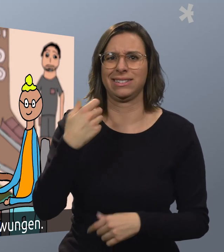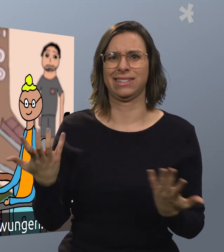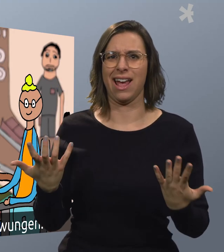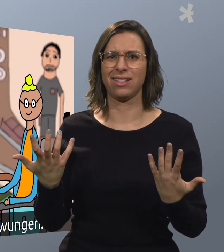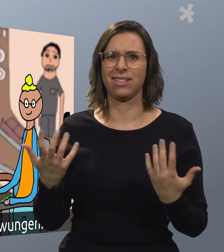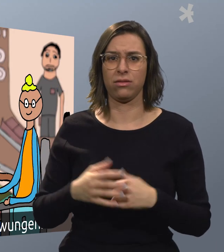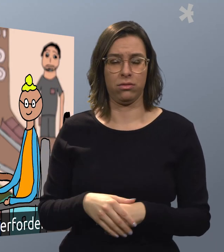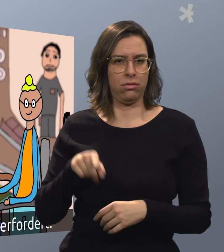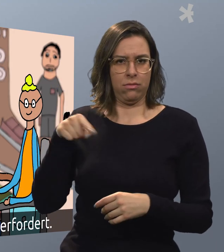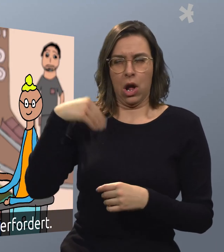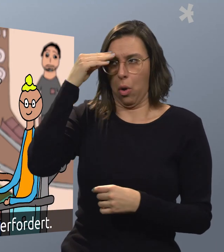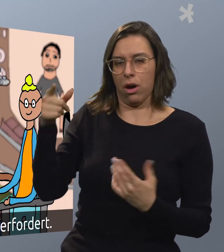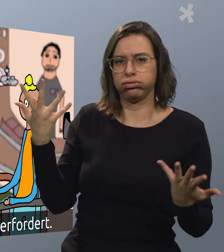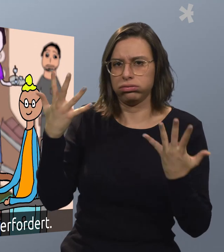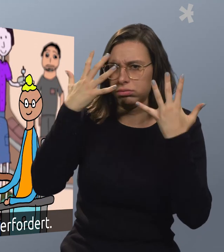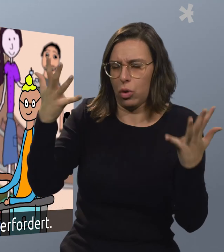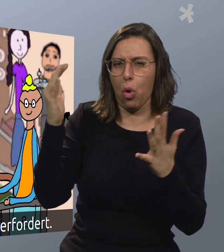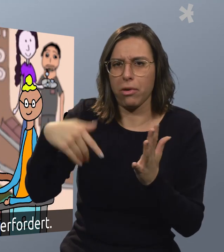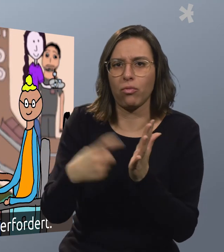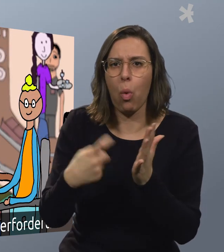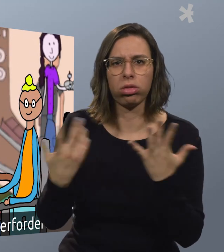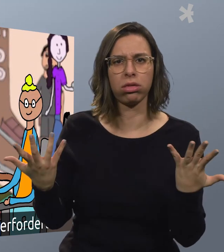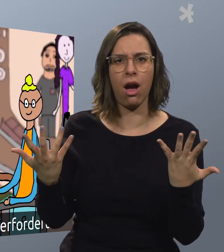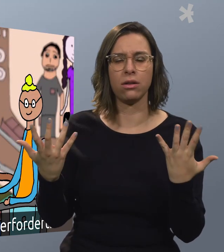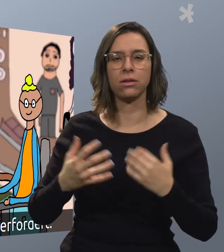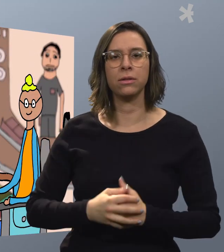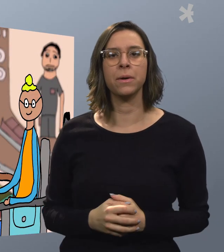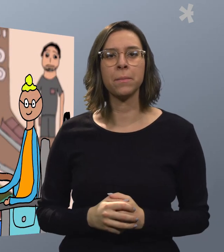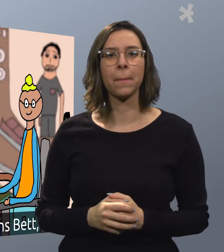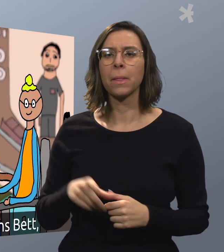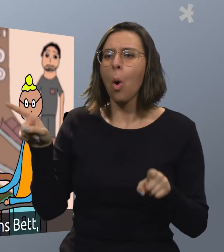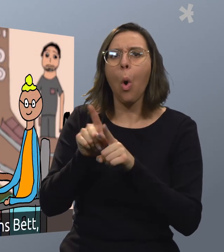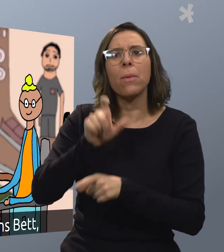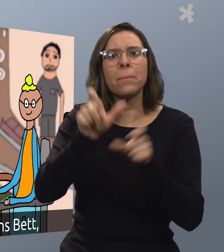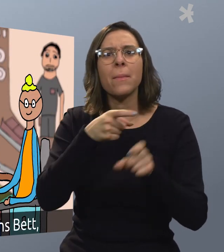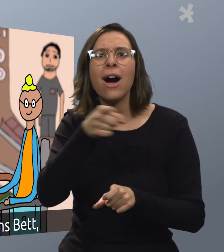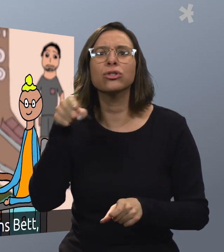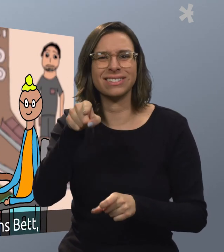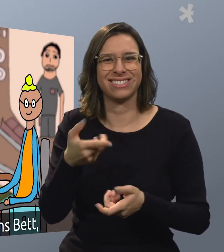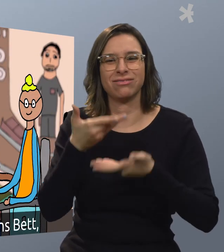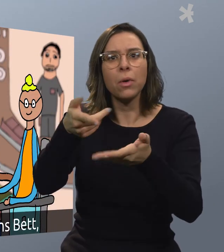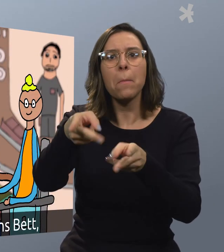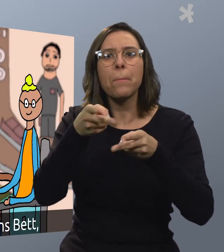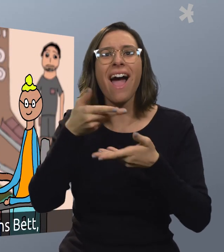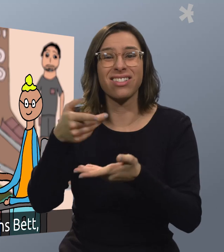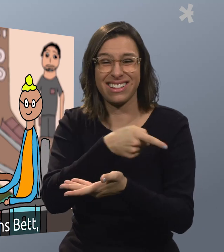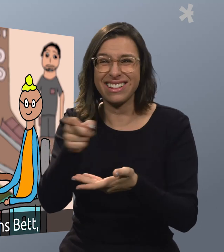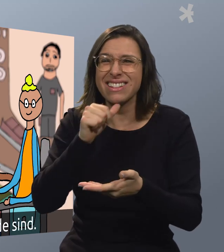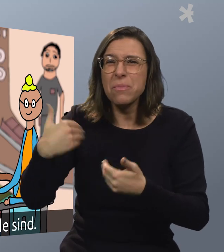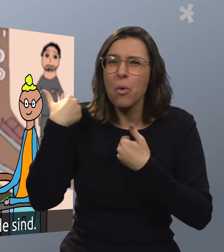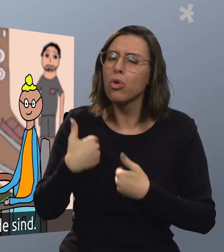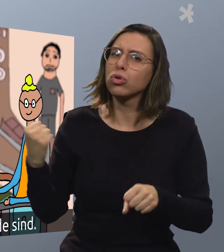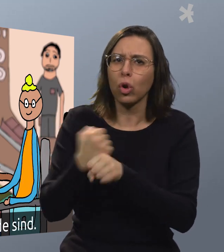dazu gezwungen. Ich glaube, sie ist komplett überfordert. Sie bringt auch die Leute ins Bett,